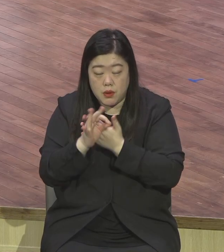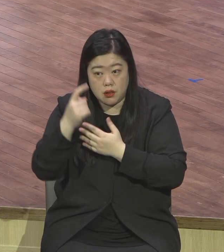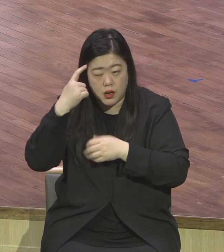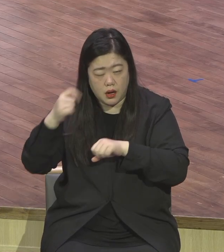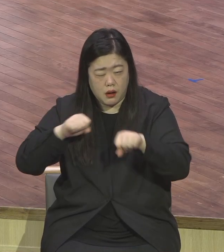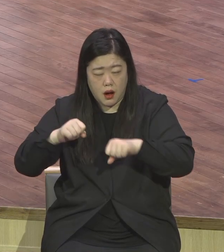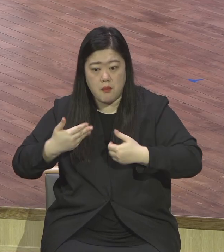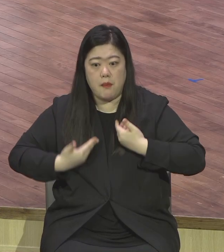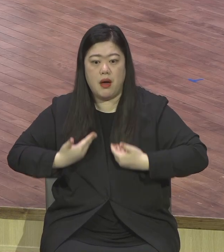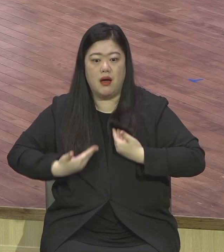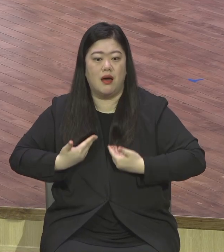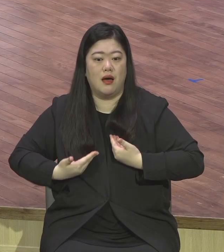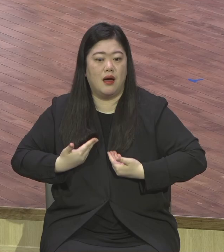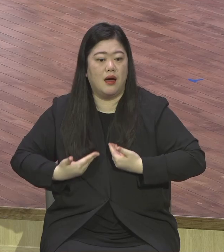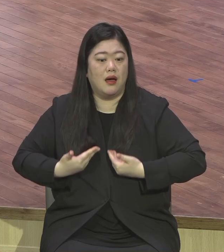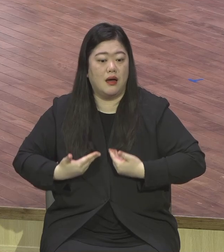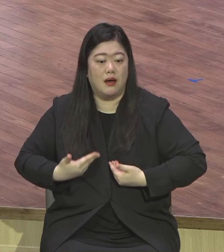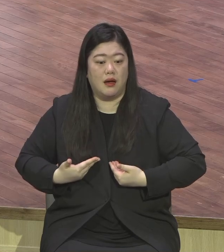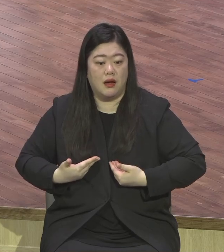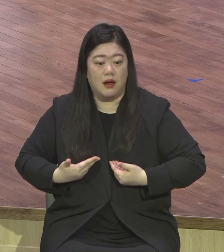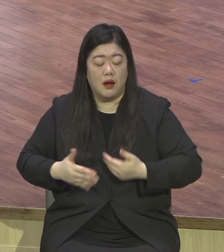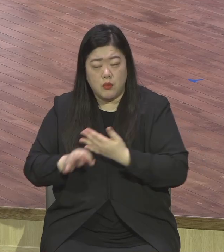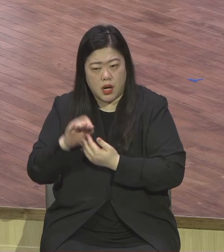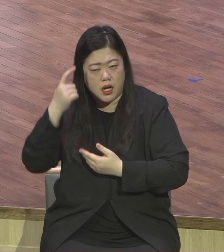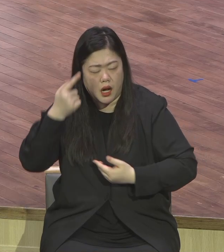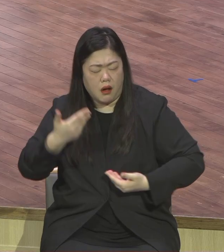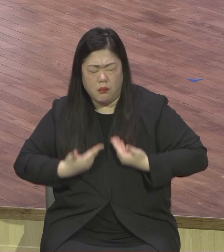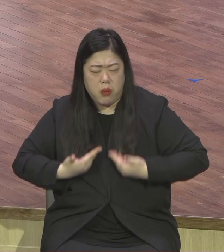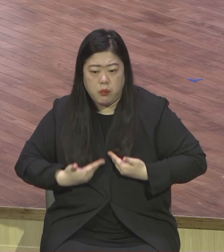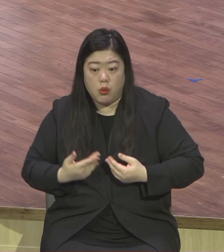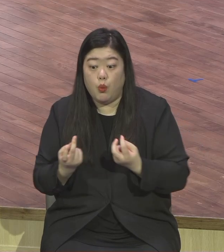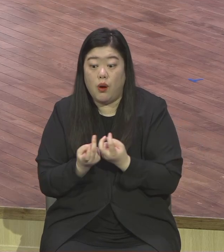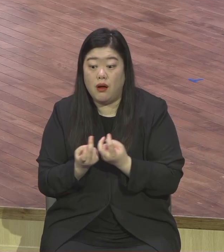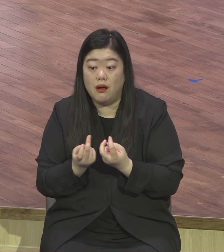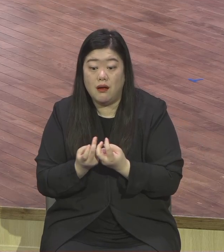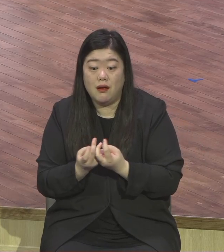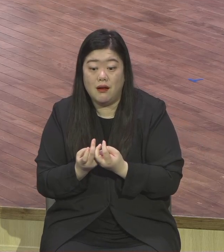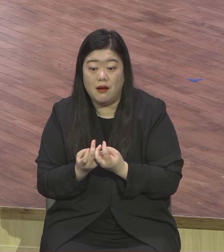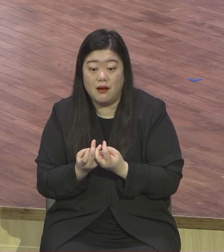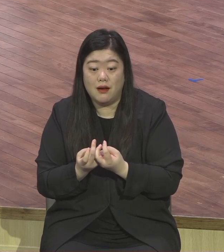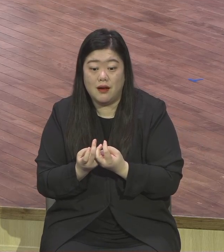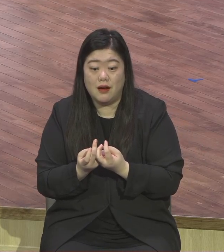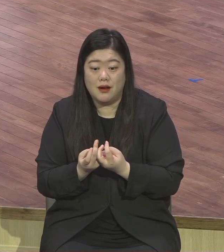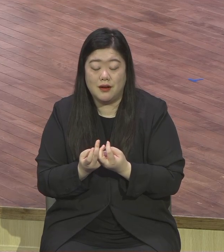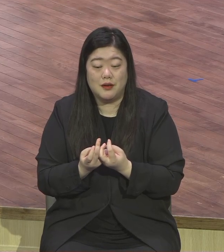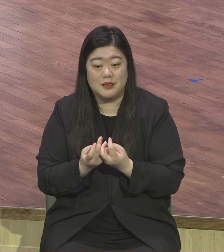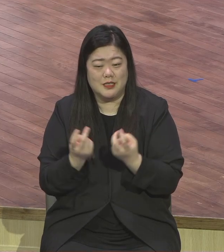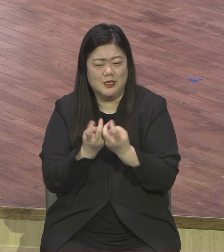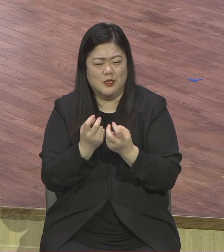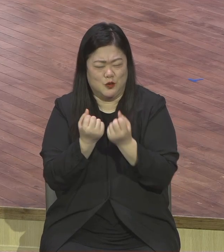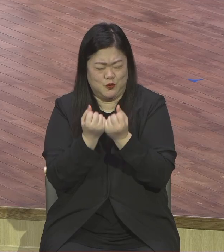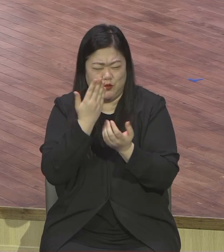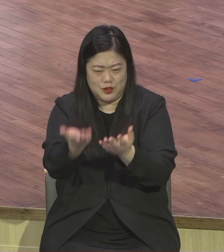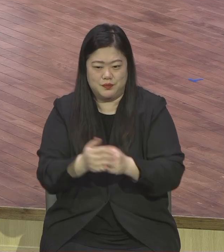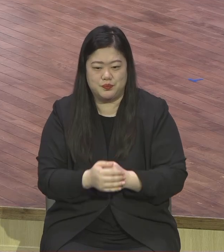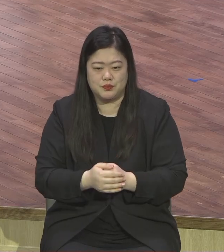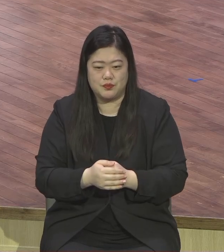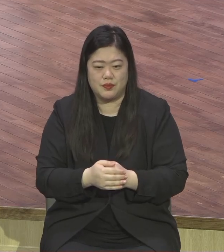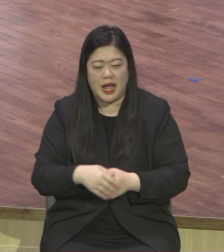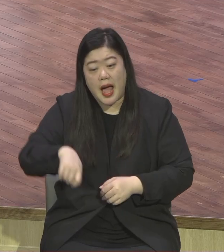라고 나와 있어요 일상생활 속에서 실천할 수 있는 뉴로빅이 뭐냐 눈 감고 식사하기 이런